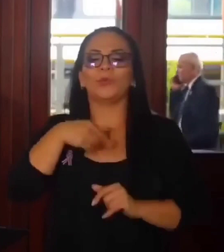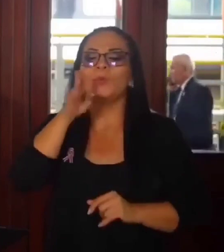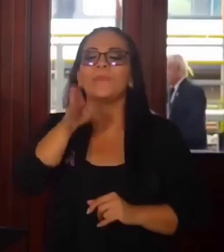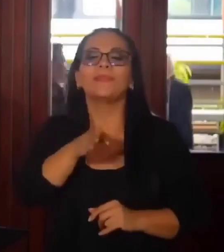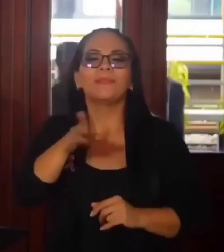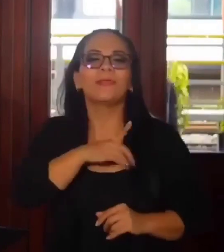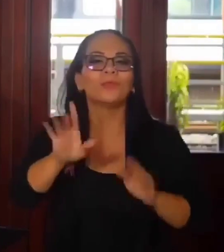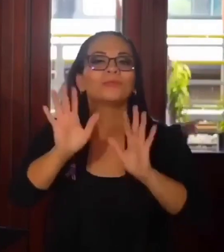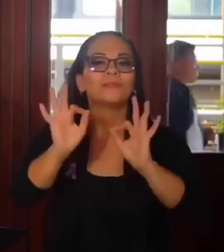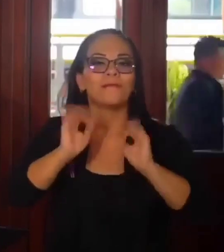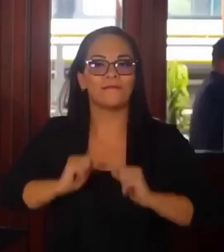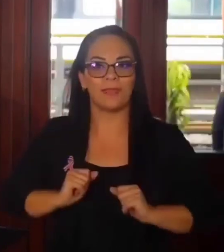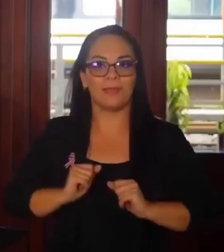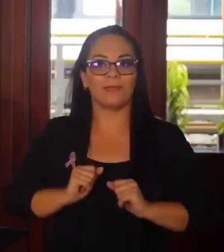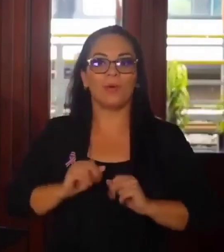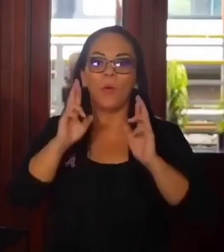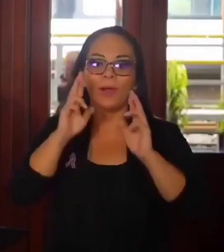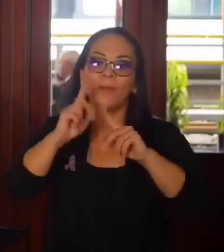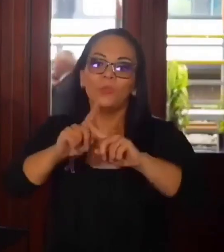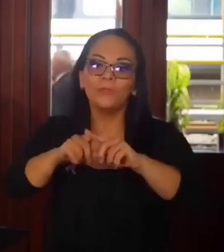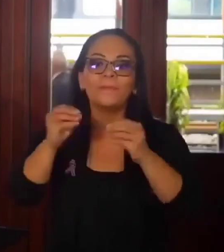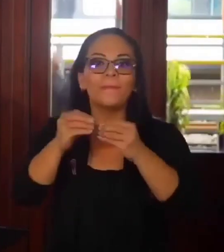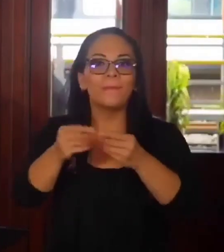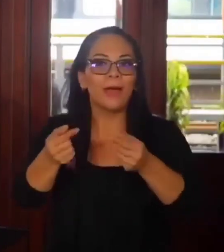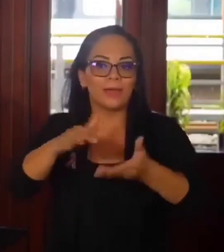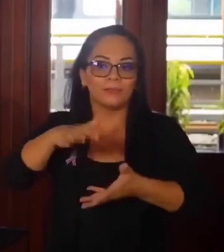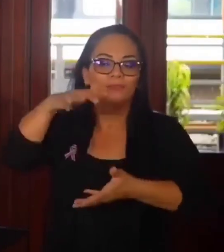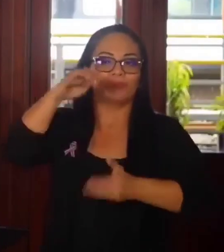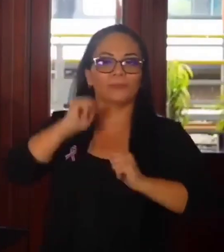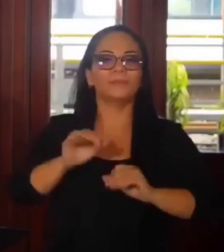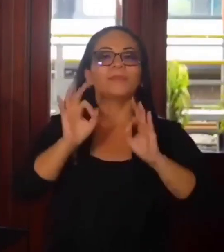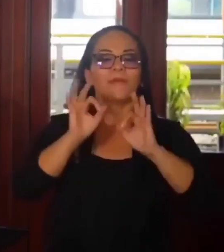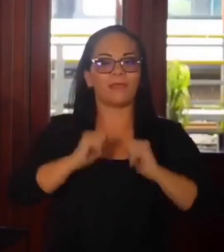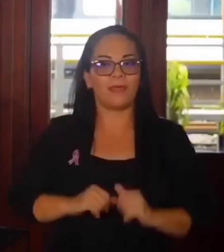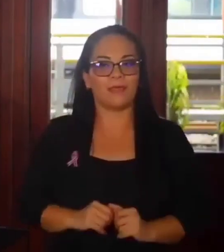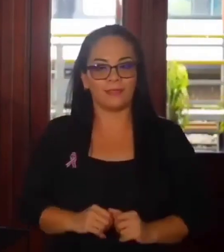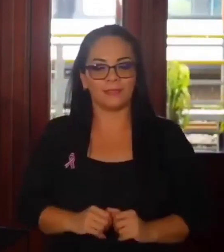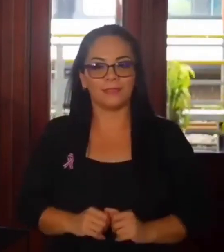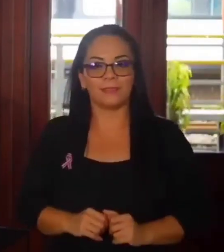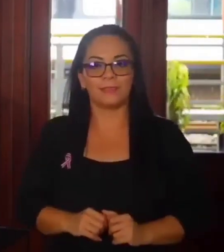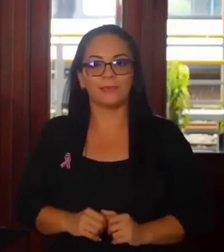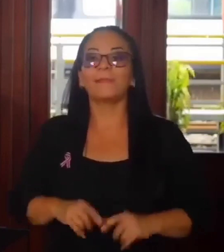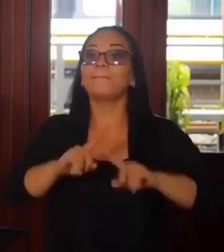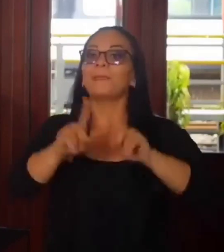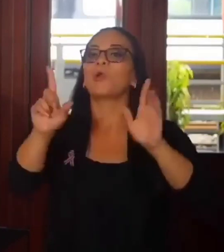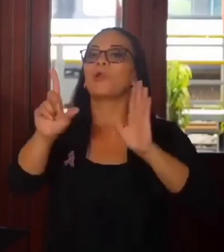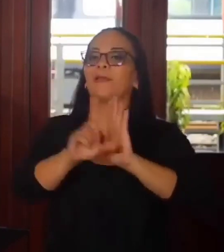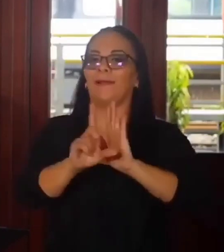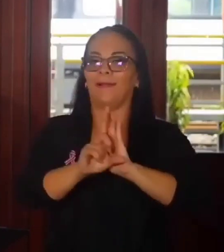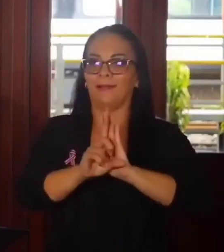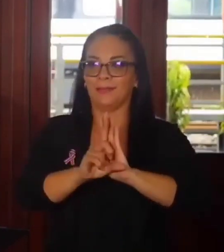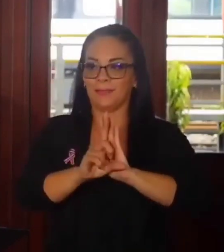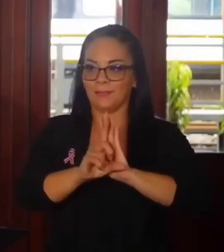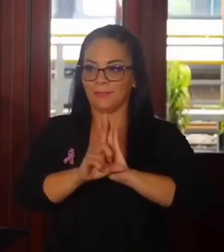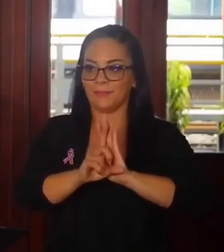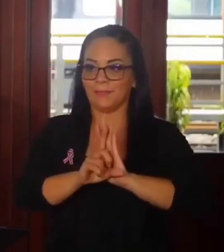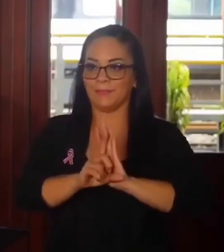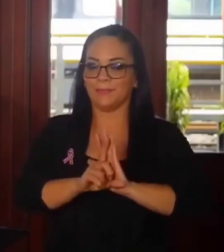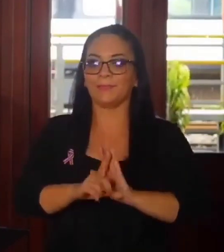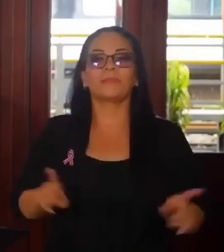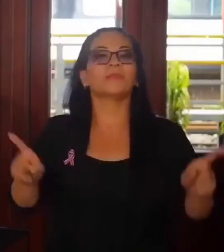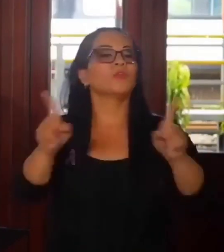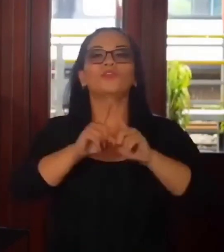que la multiplique y que la haga crecer de manera legítima y sin que sea